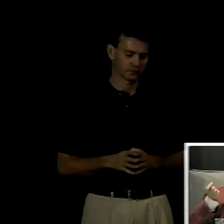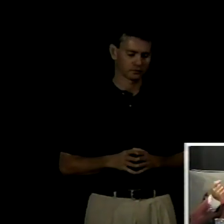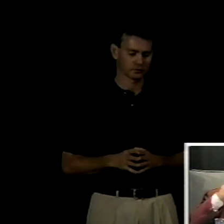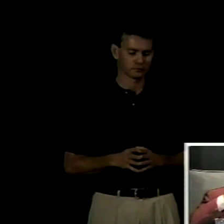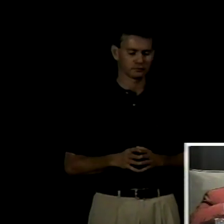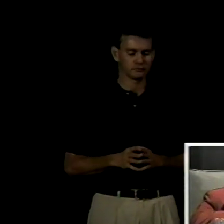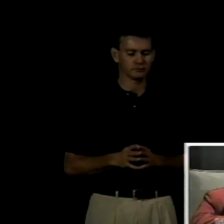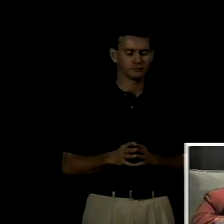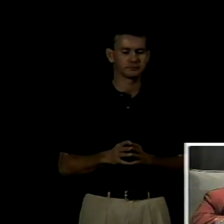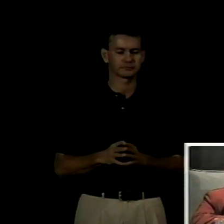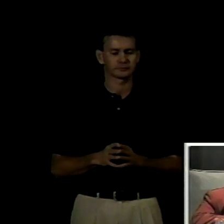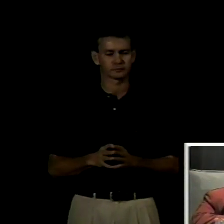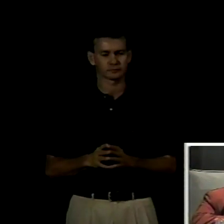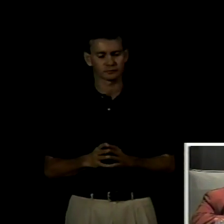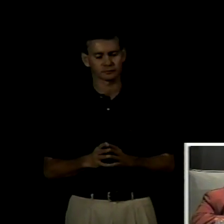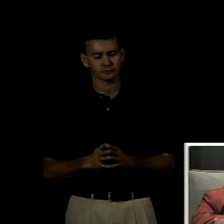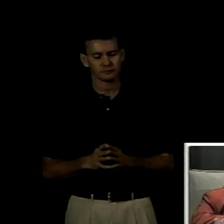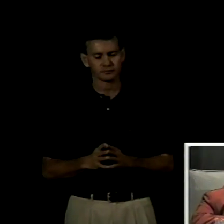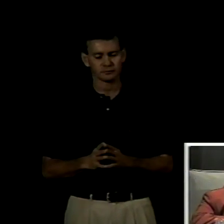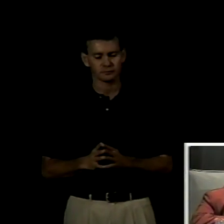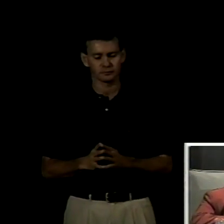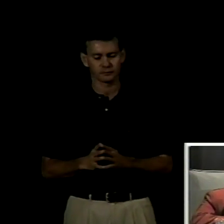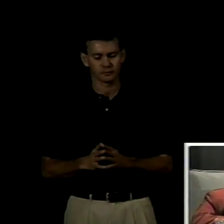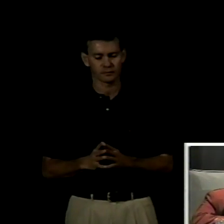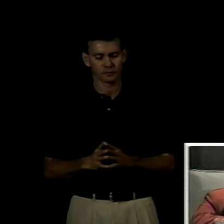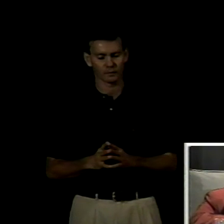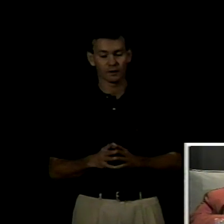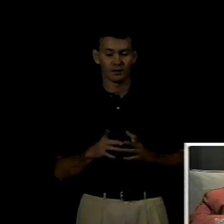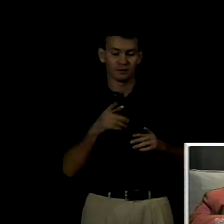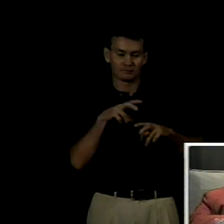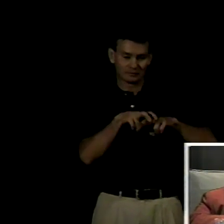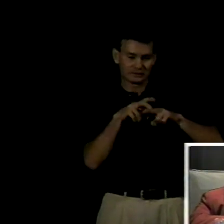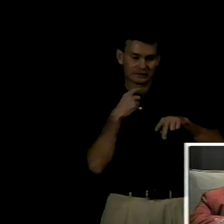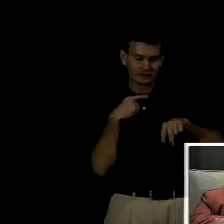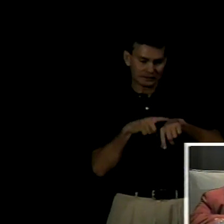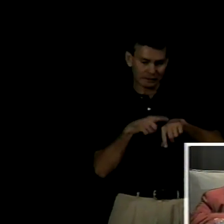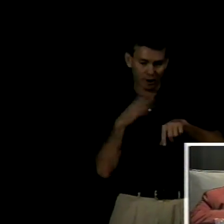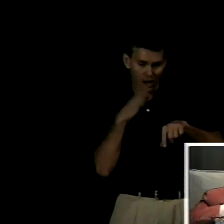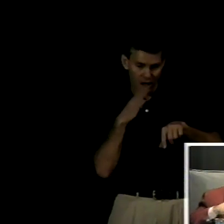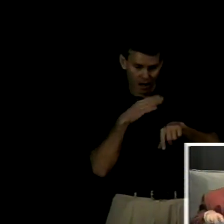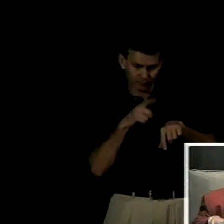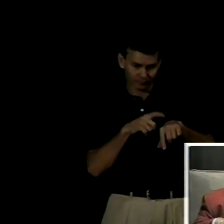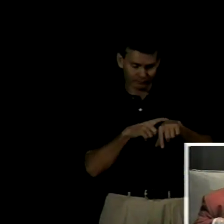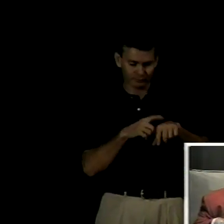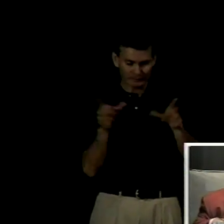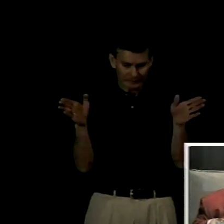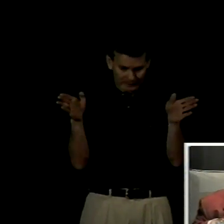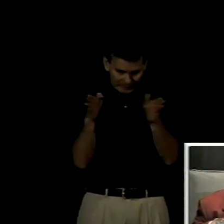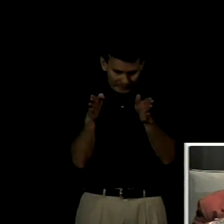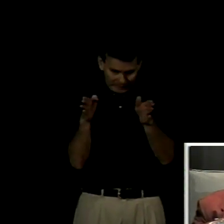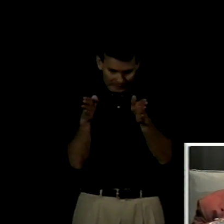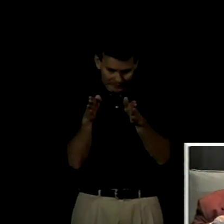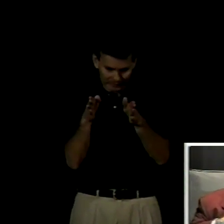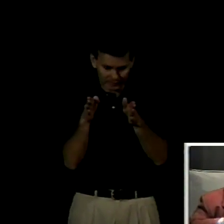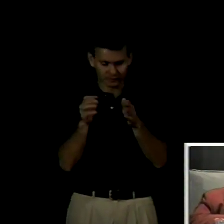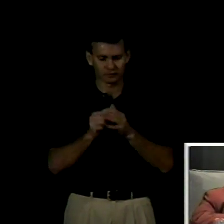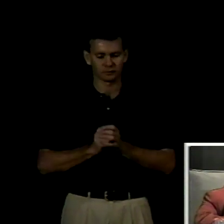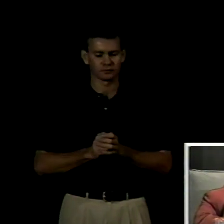publiqué en el libro porque no hay mucho tiempo pero si me gustaría hablar un poquito sobre el entorno lingüístico